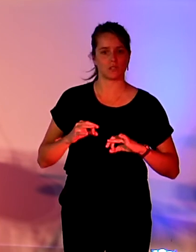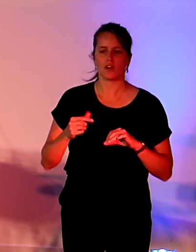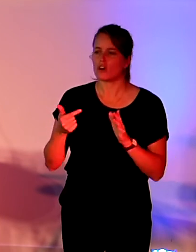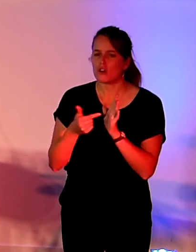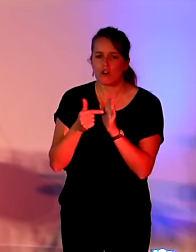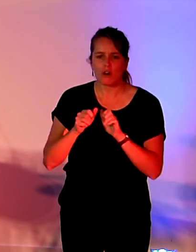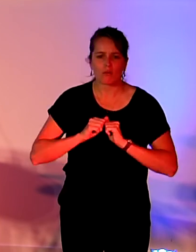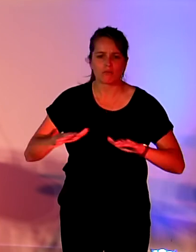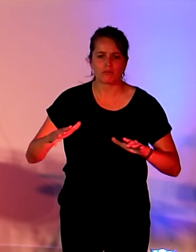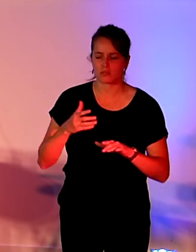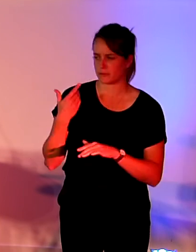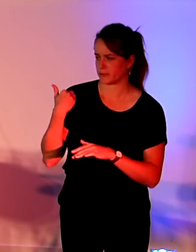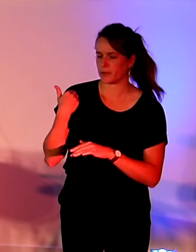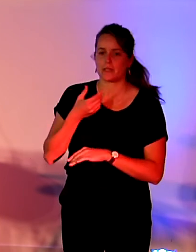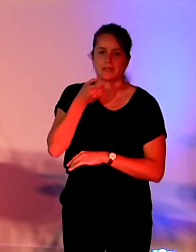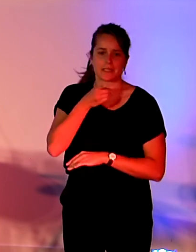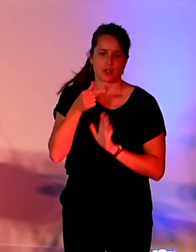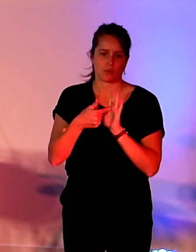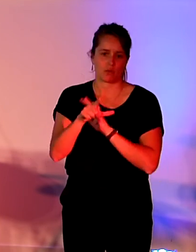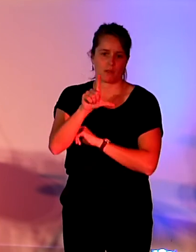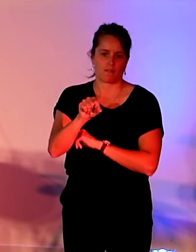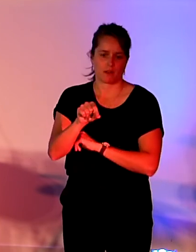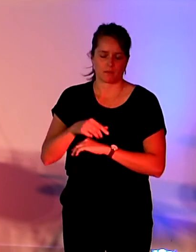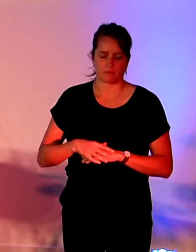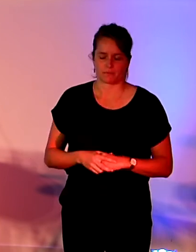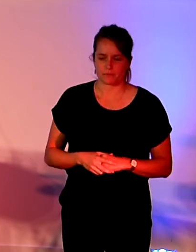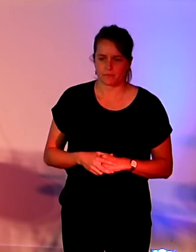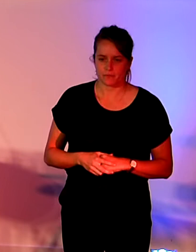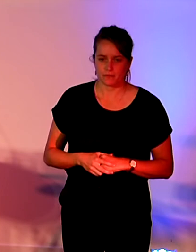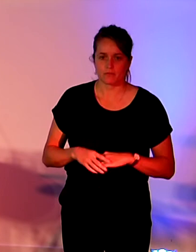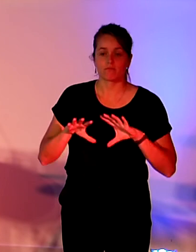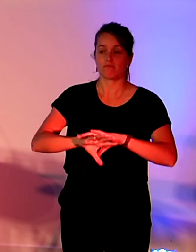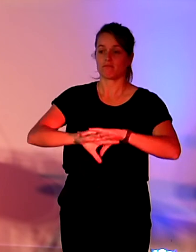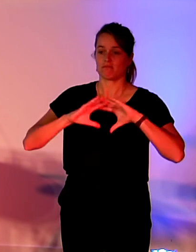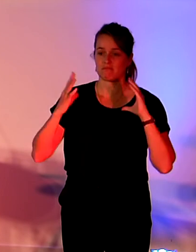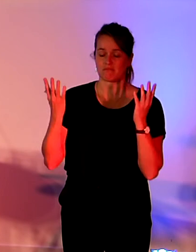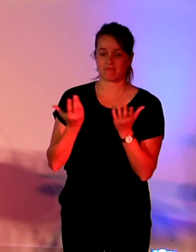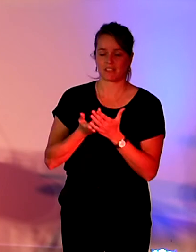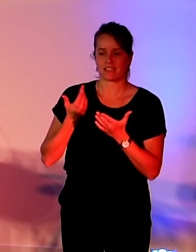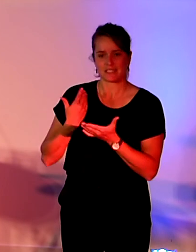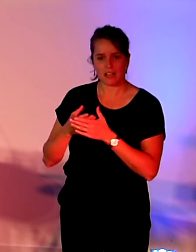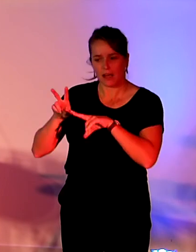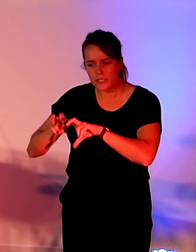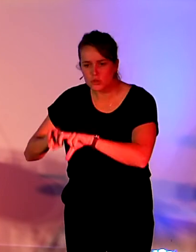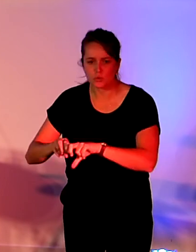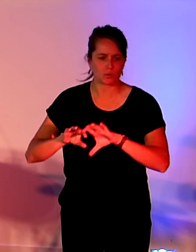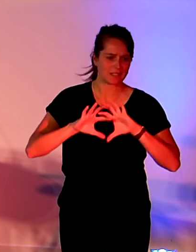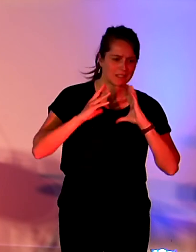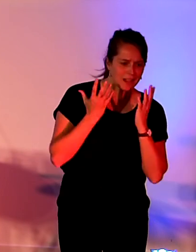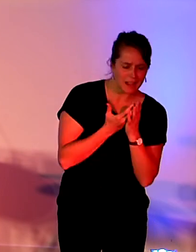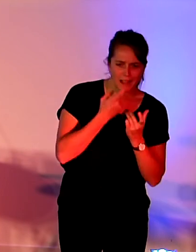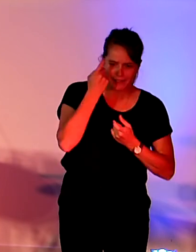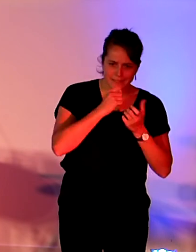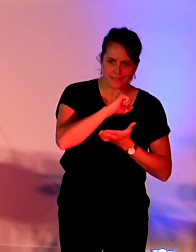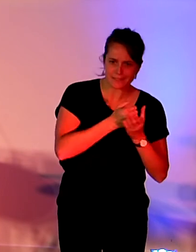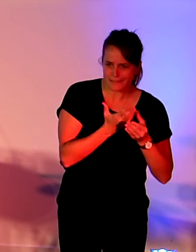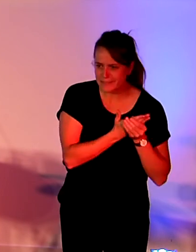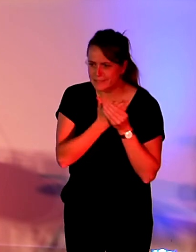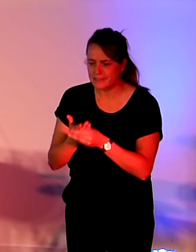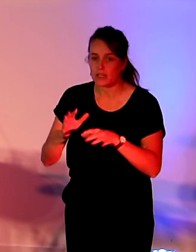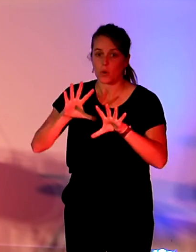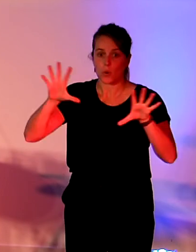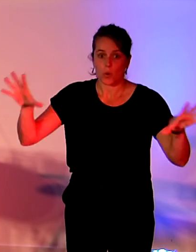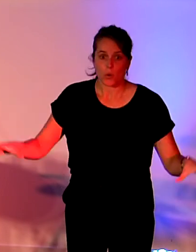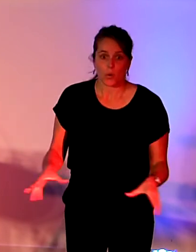points soulevés par ces travaux et les propositions formulées vont être finalement reprises dans une proposition de loi